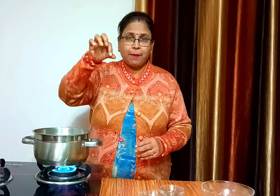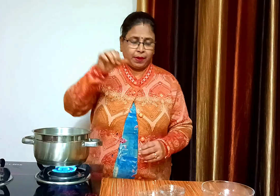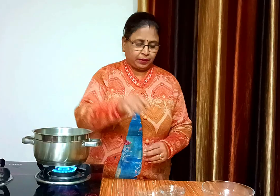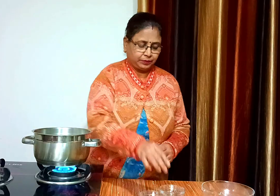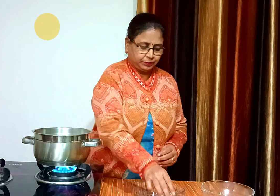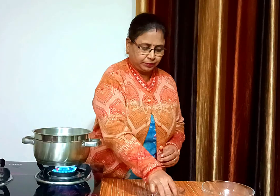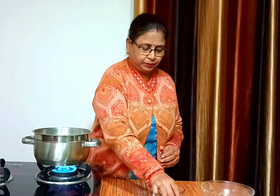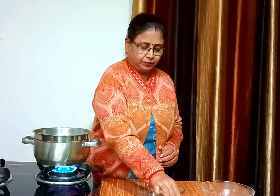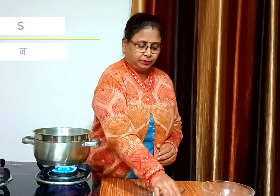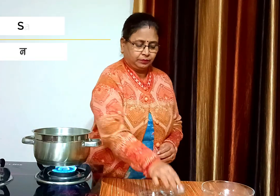स्वाधनुसान नामक